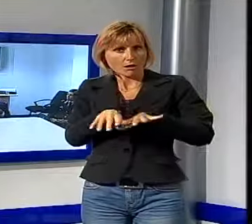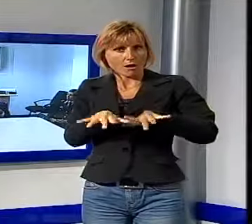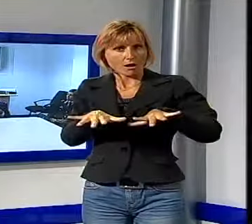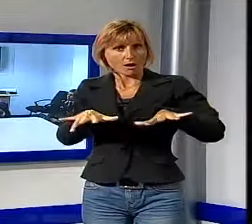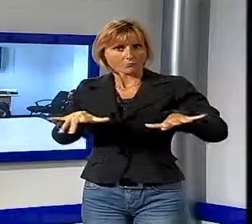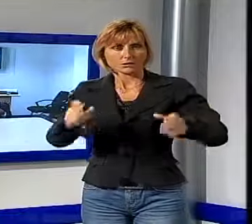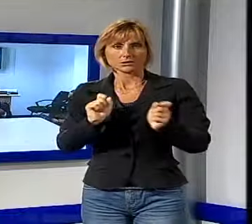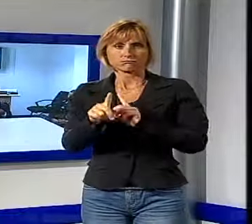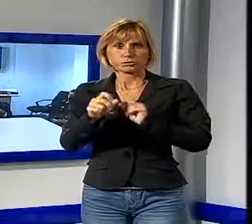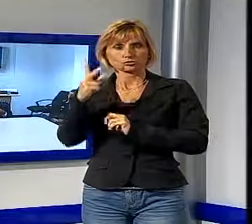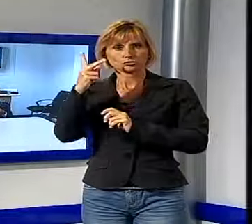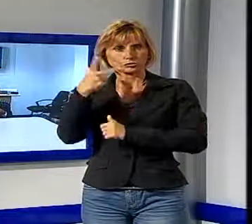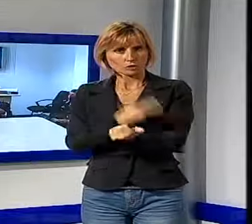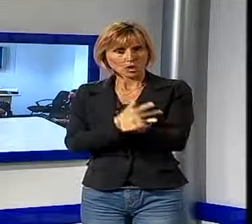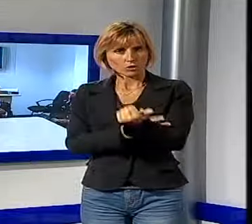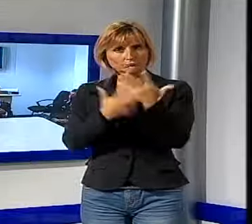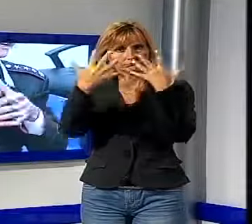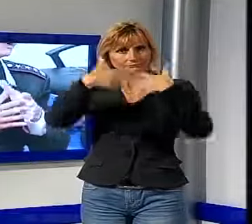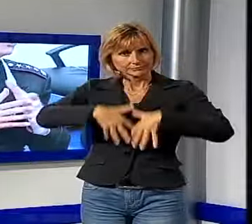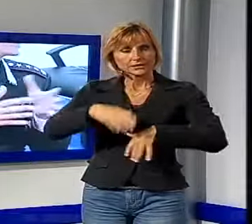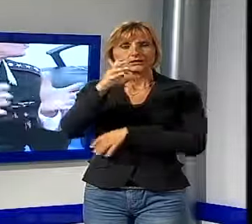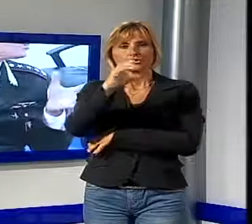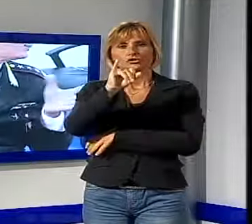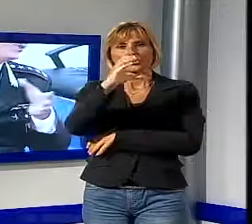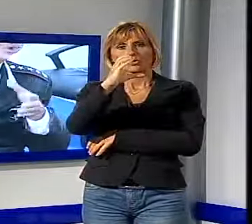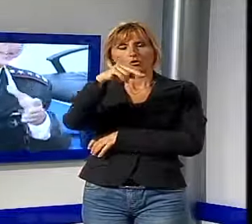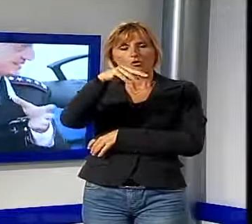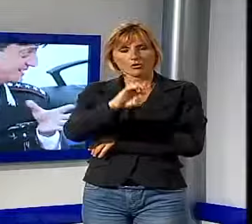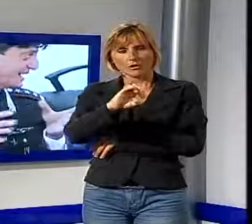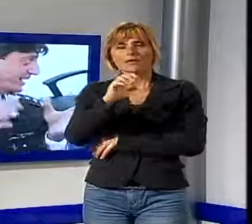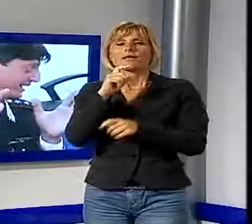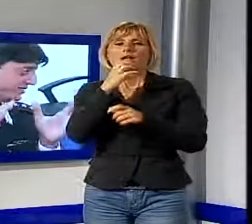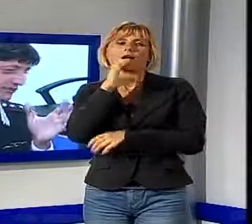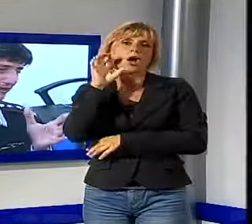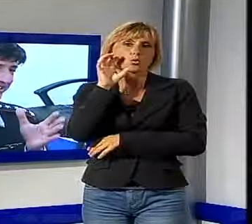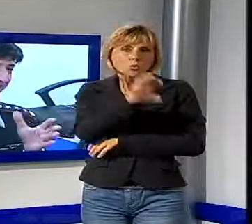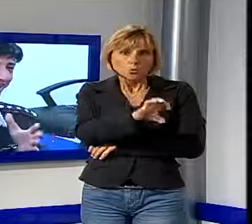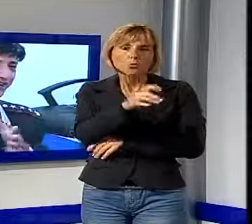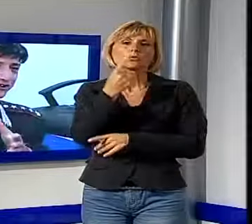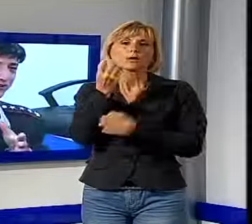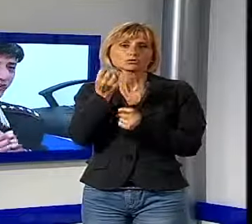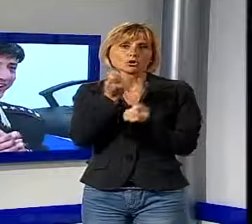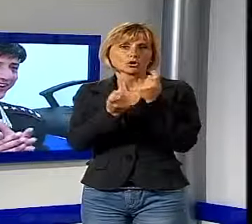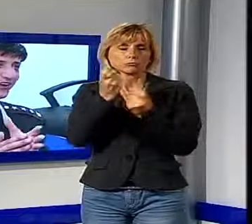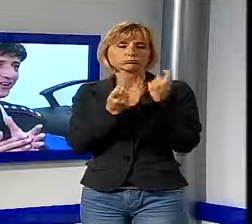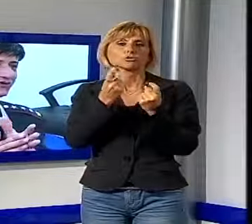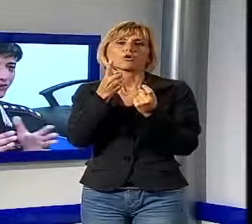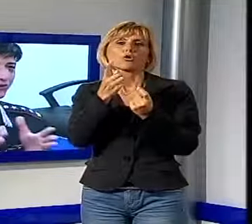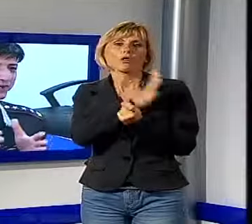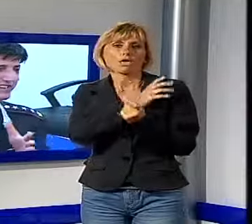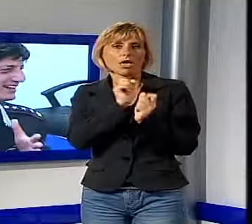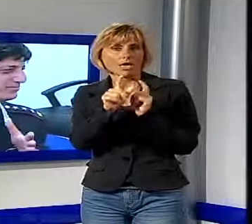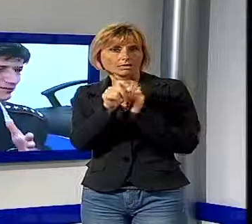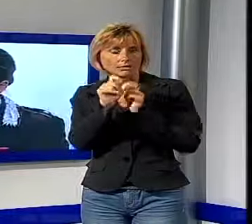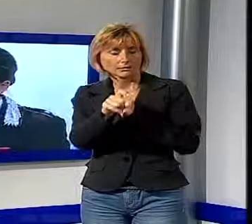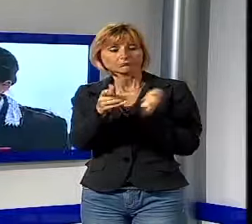di spaccio organizzata dal Ciccone, secondo l'accusa divenuto in poco tempo il fornitore di numerosissimi clienti. Durante